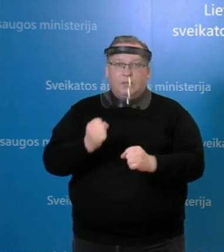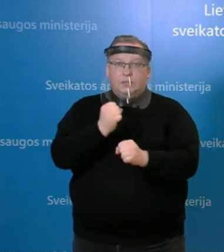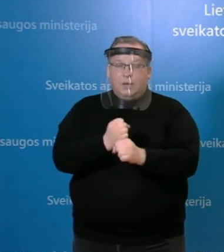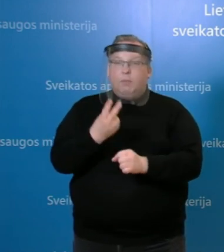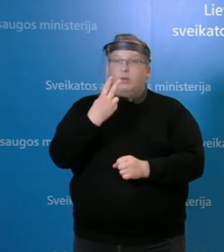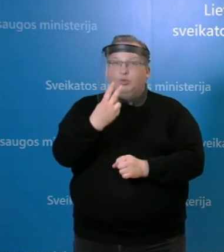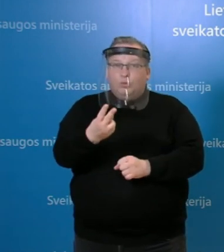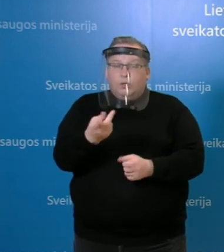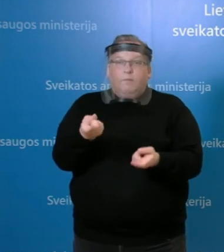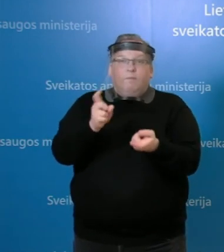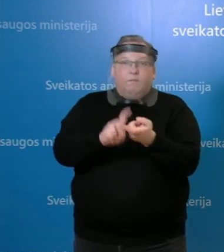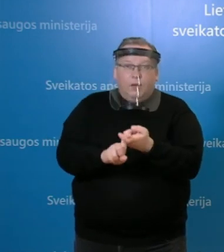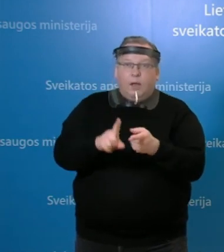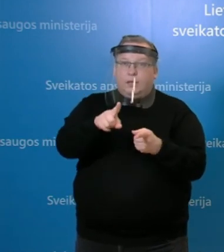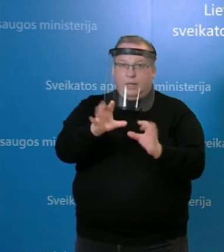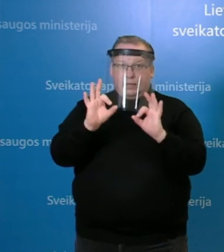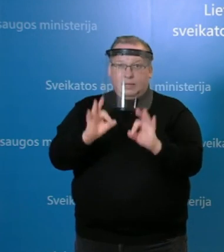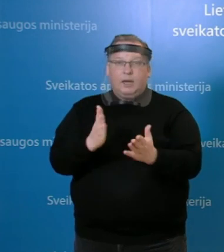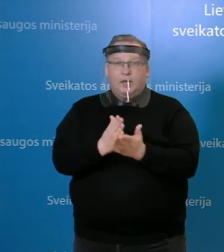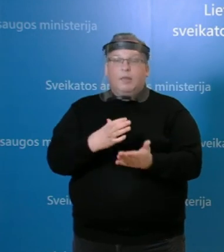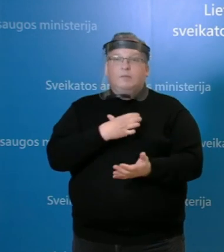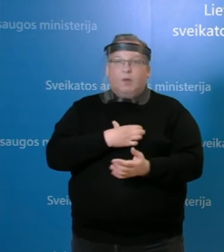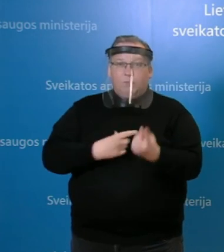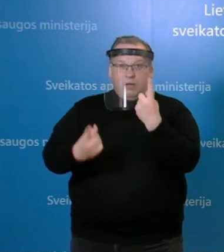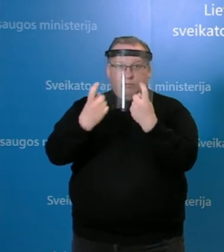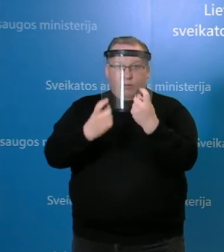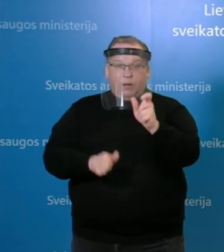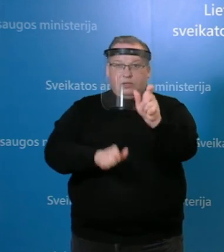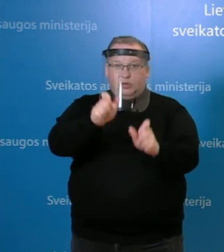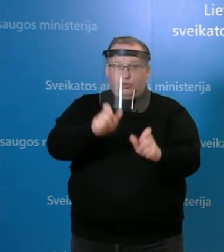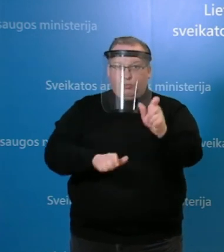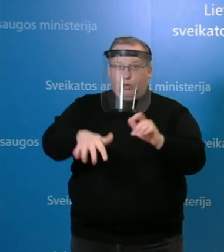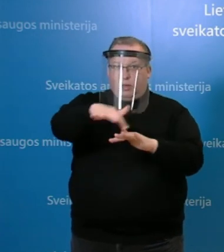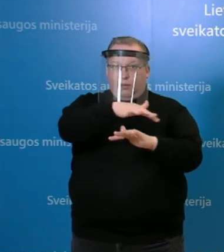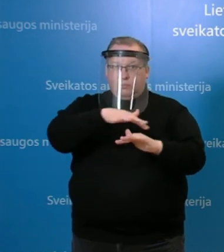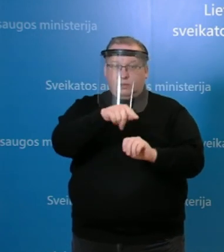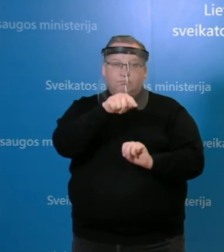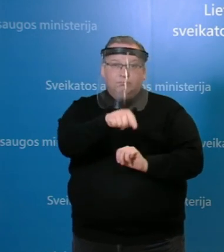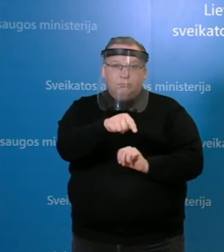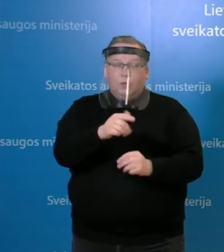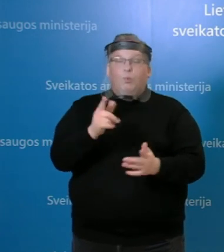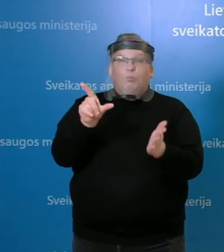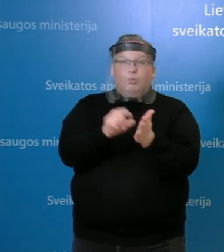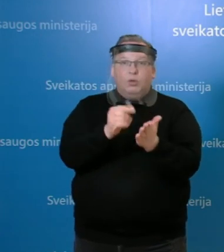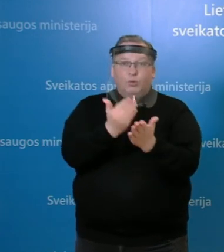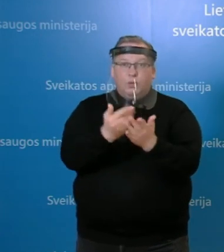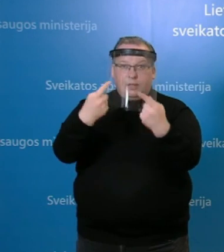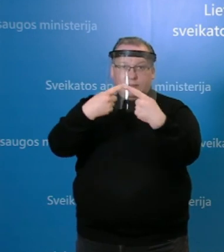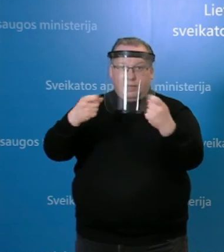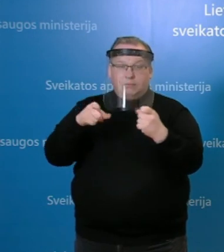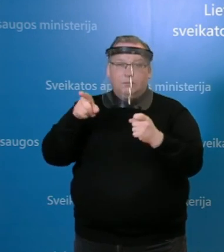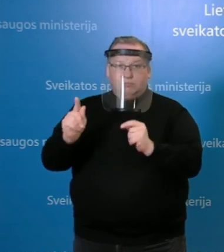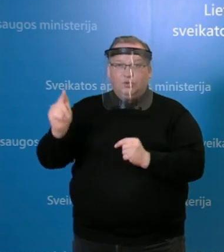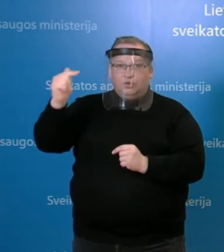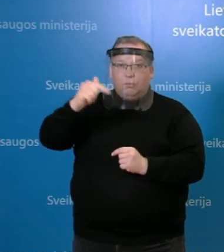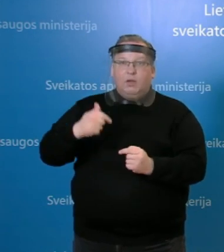priklauso nuo to, ar tikrai tai yra reikšminga informacija gyventojams, nes būtent kodėl ir skelbtas tas žemėlapis,